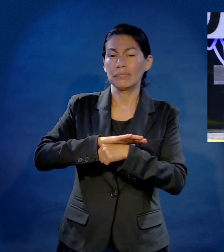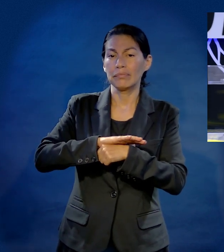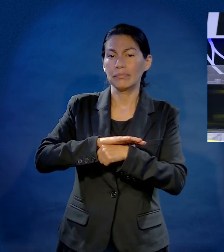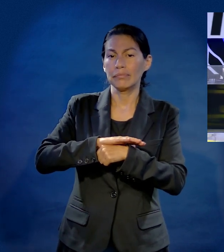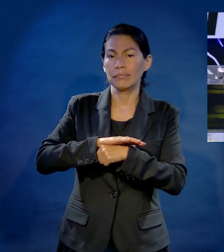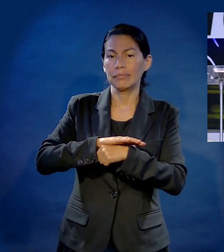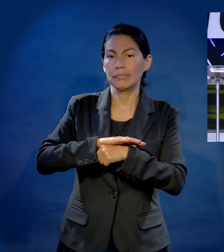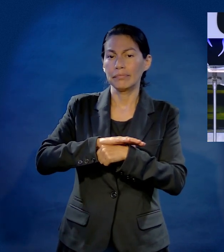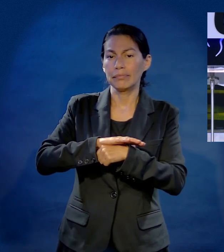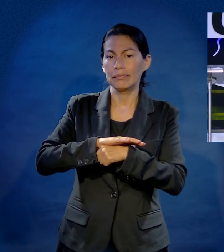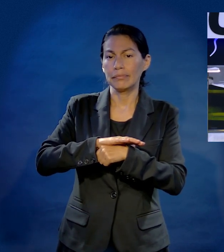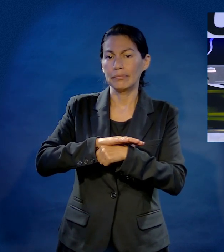-19,